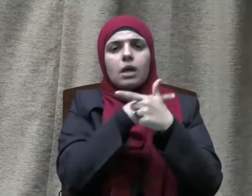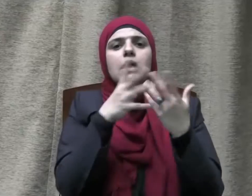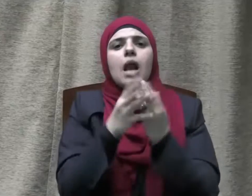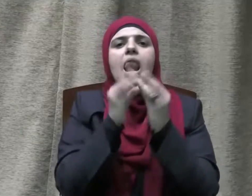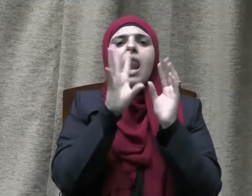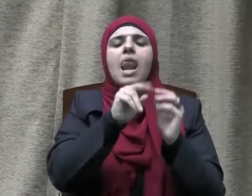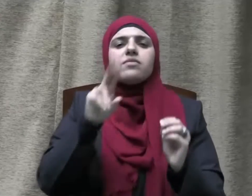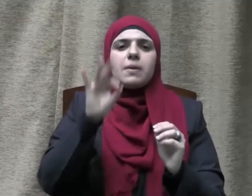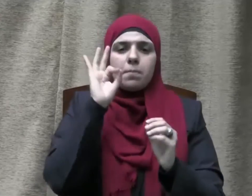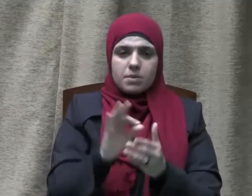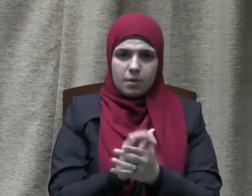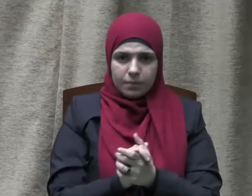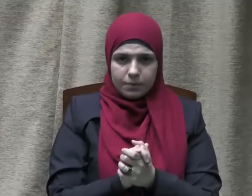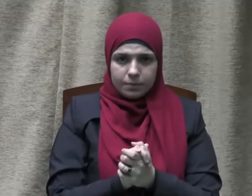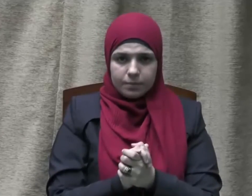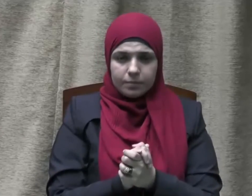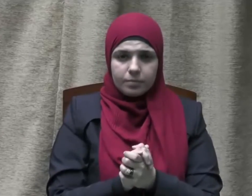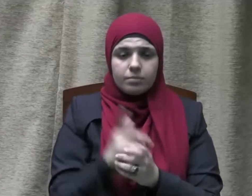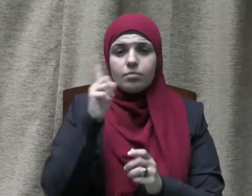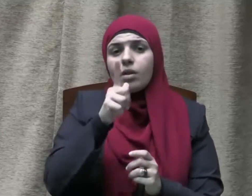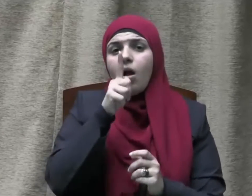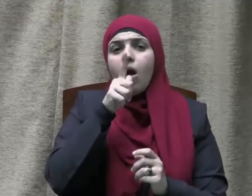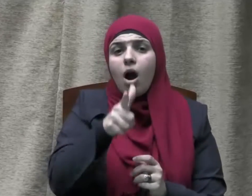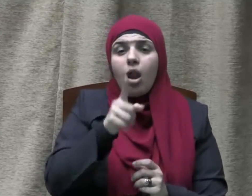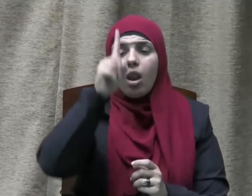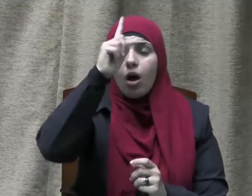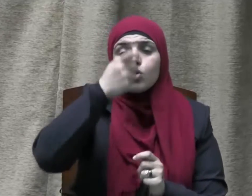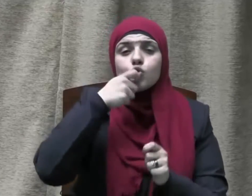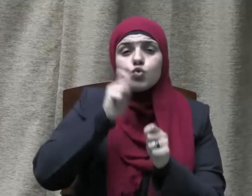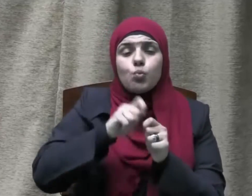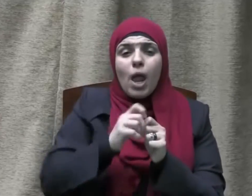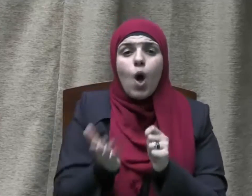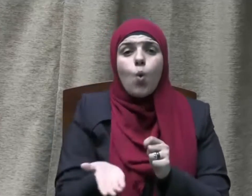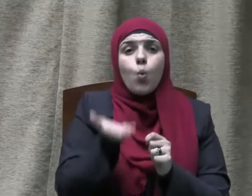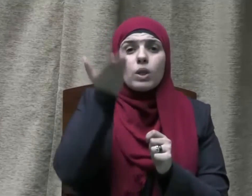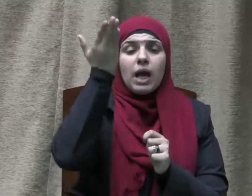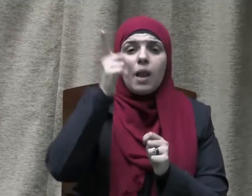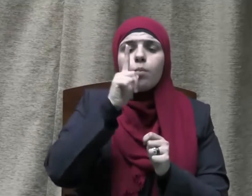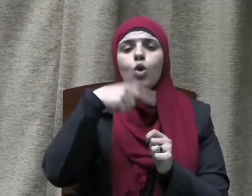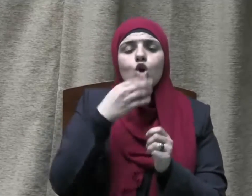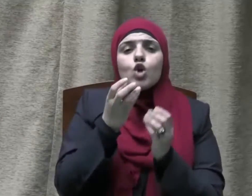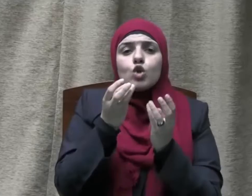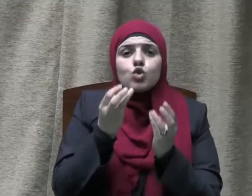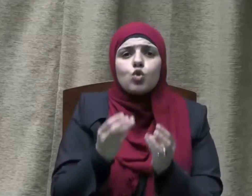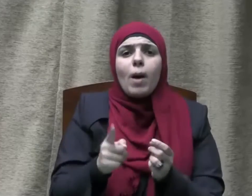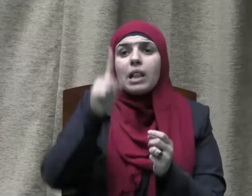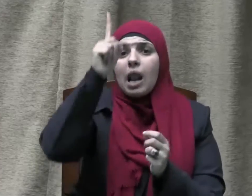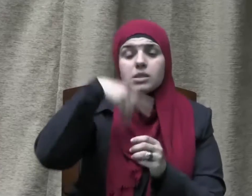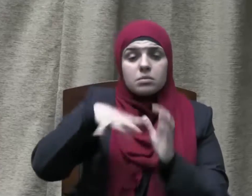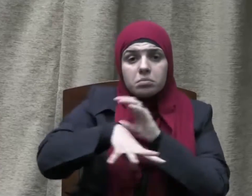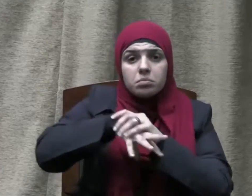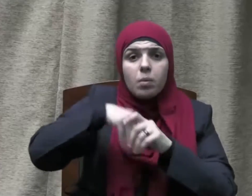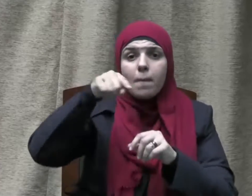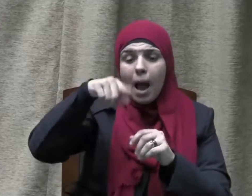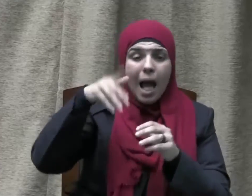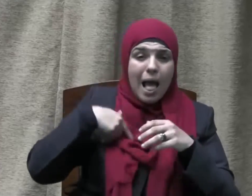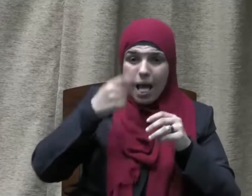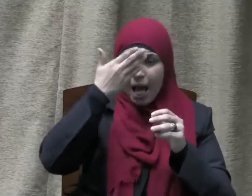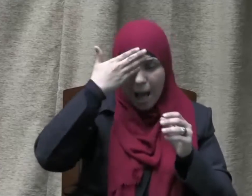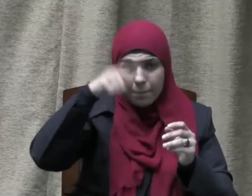فقال الحق جل شأنه سبحان الذي أسرى بعبده ليلا من المسجد